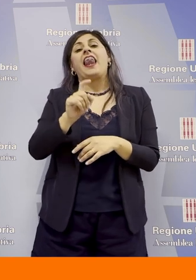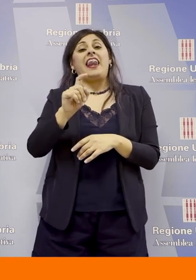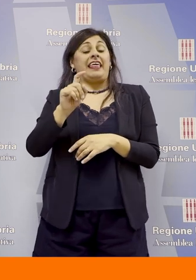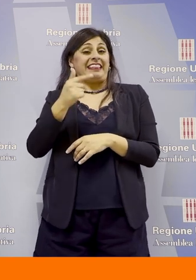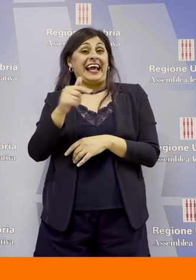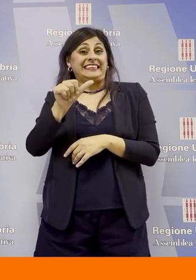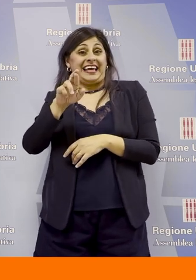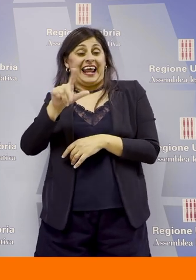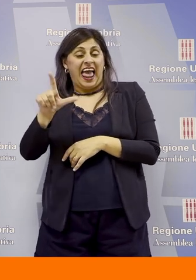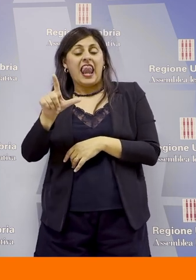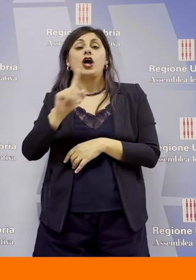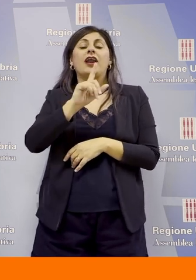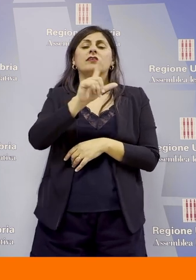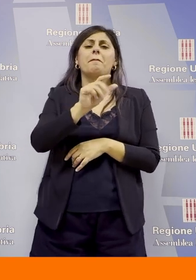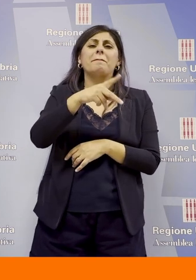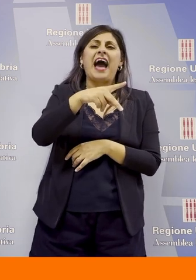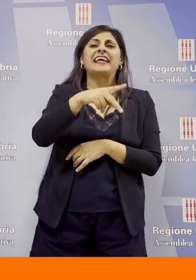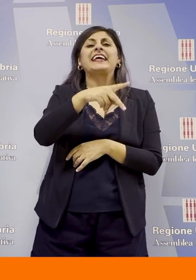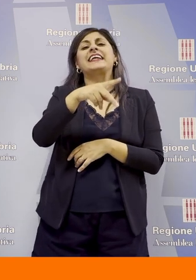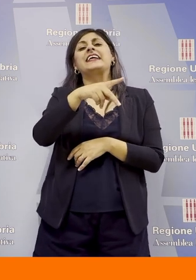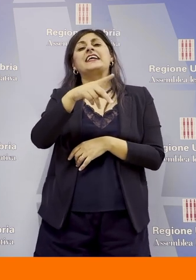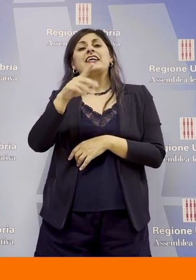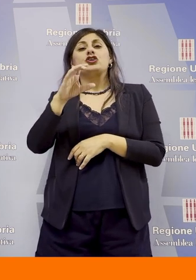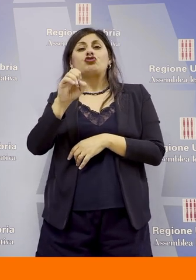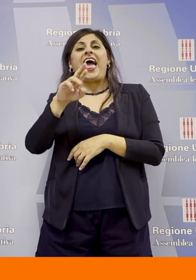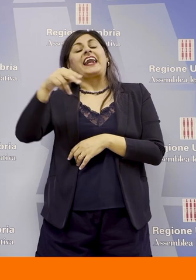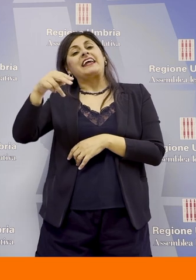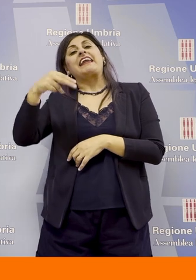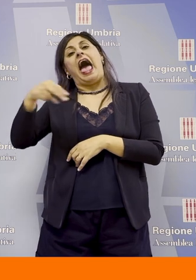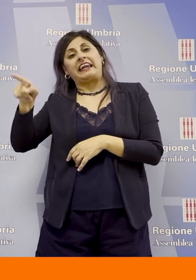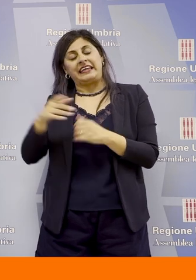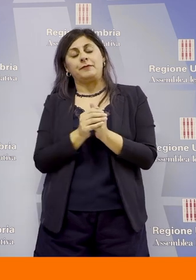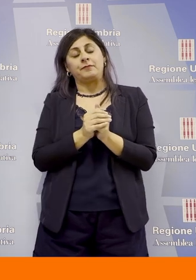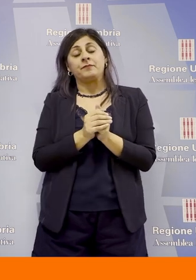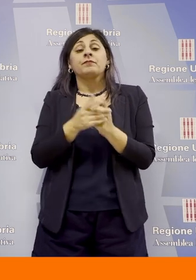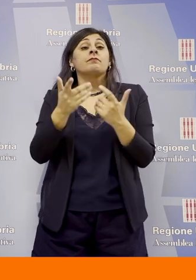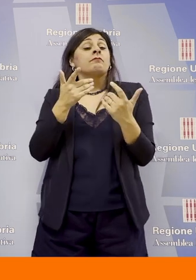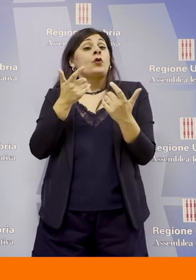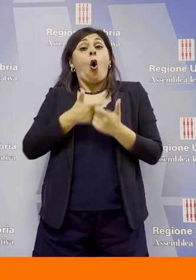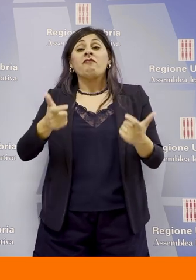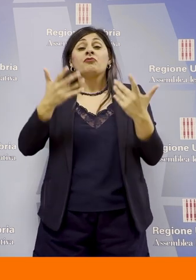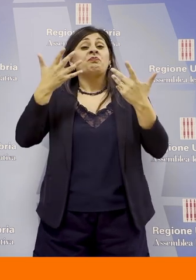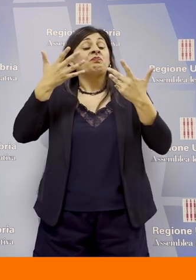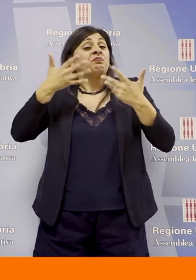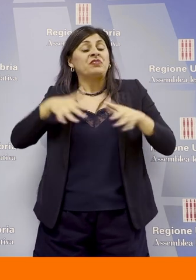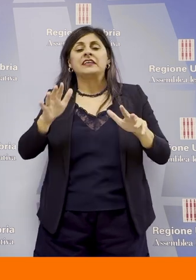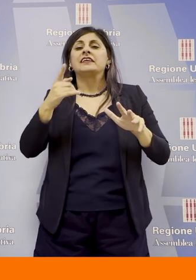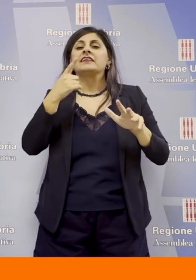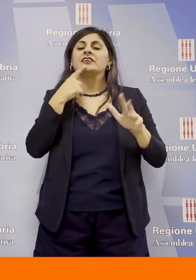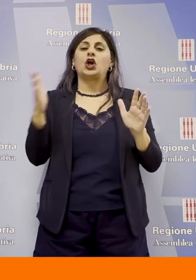Maurini, Cer Narni Le conclusioni del convegno sono state riservate all'assessore all'ambiente e vicepresidente della Giunta